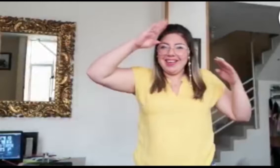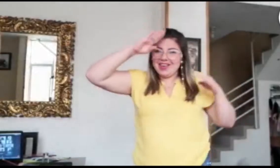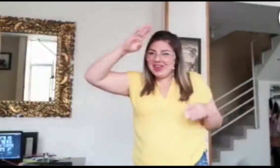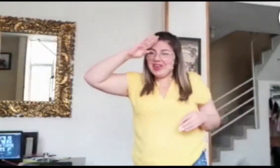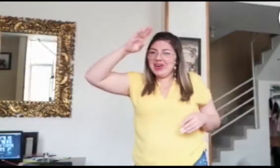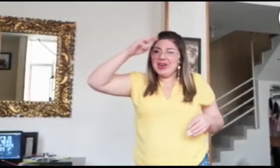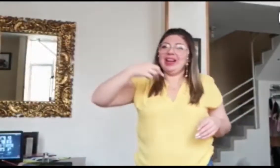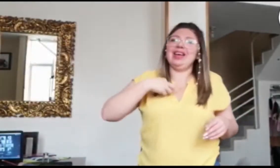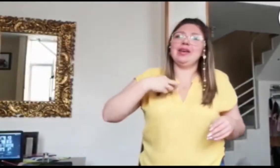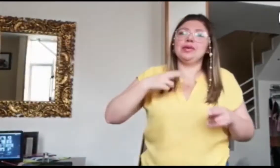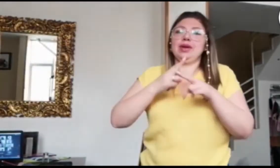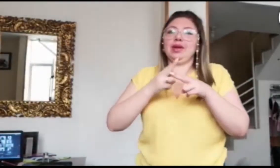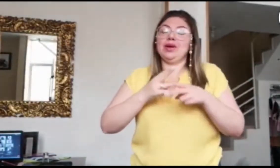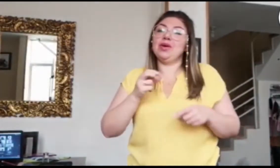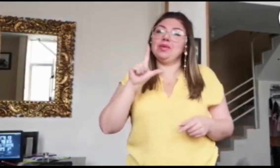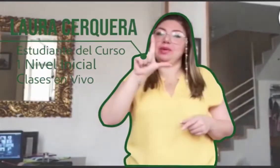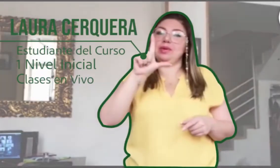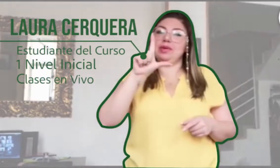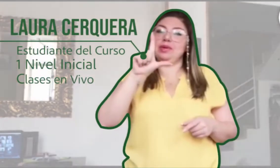Hola a todos, mi nombre es Laura